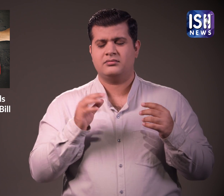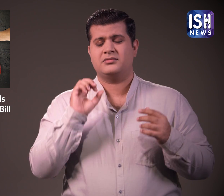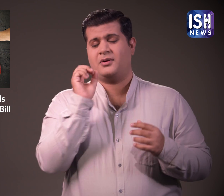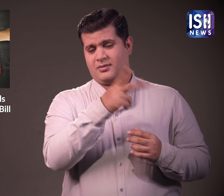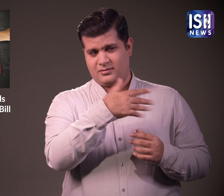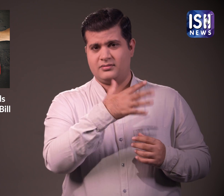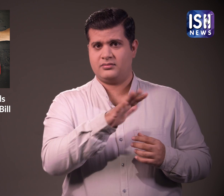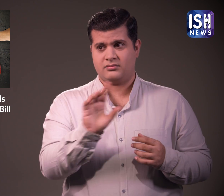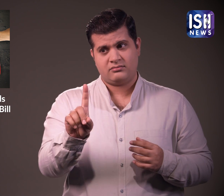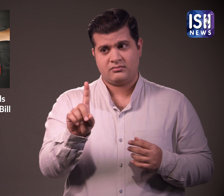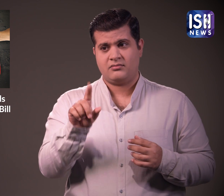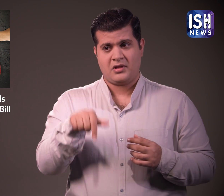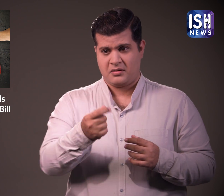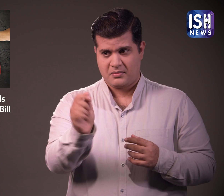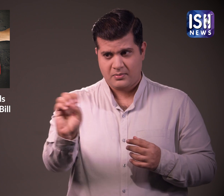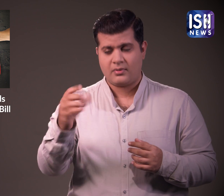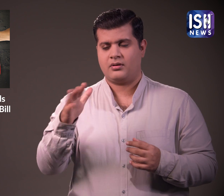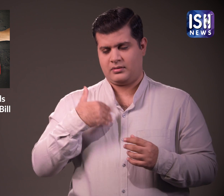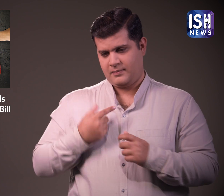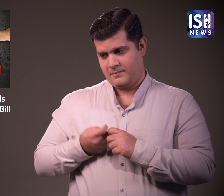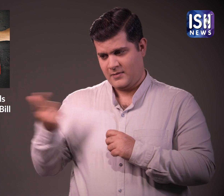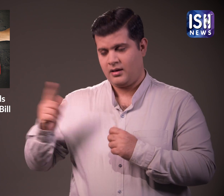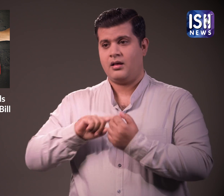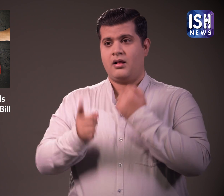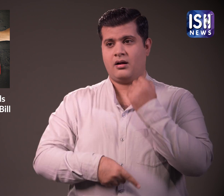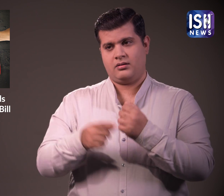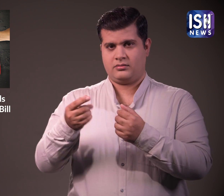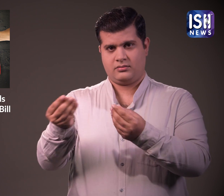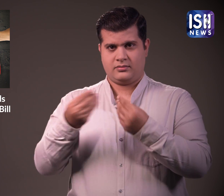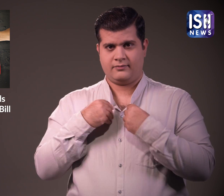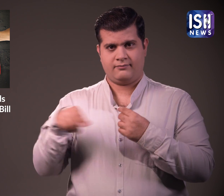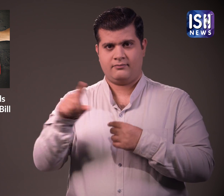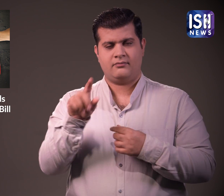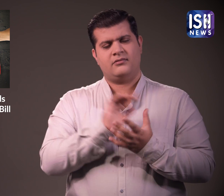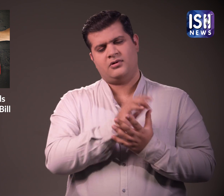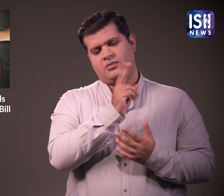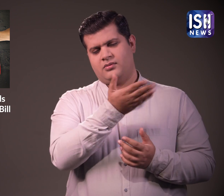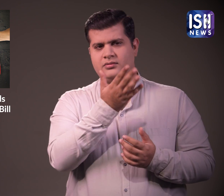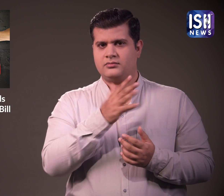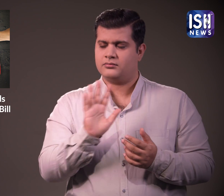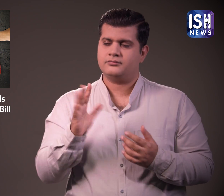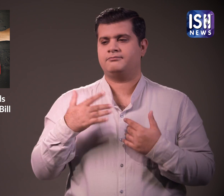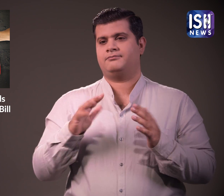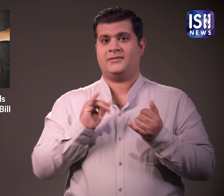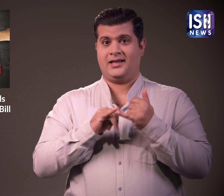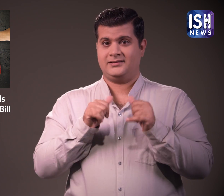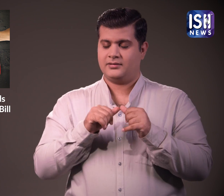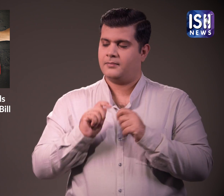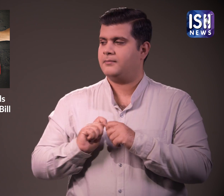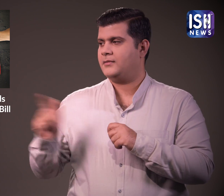फिर सबीर ने अपनी जेब से पैसे देकर मामला सुलजा लिया क्योंकि उसके बाकी दोस्त बाट में पैसा देने के लिए राजी